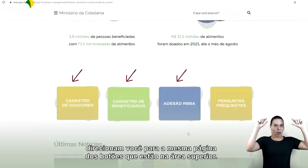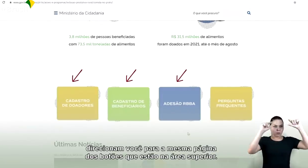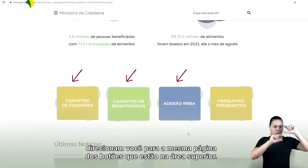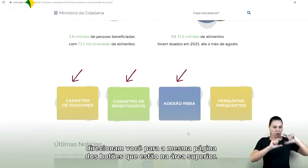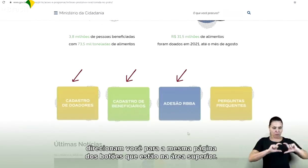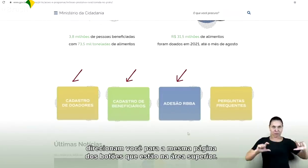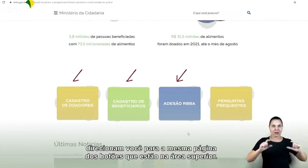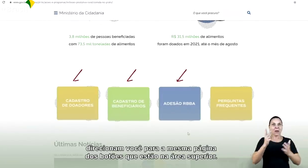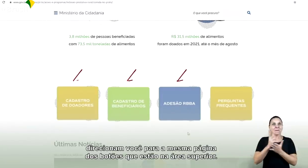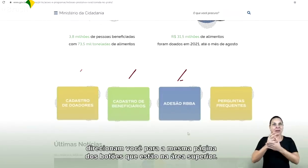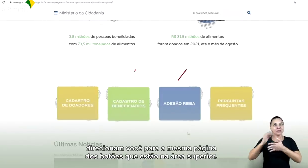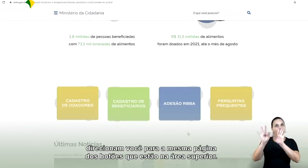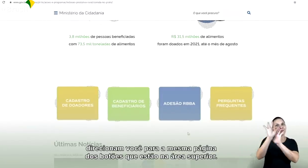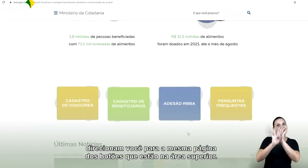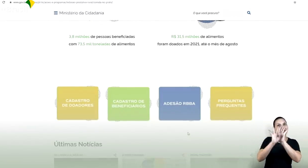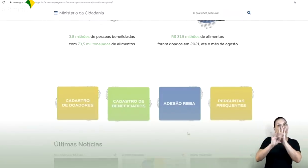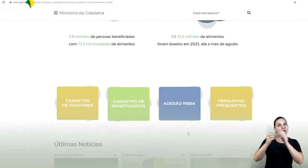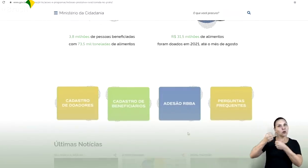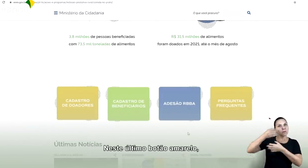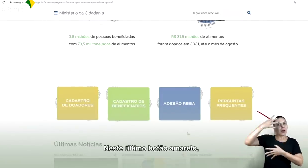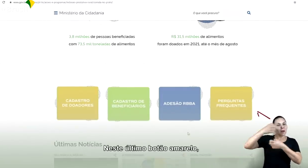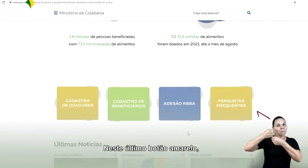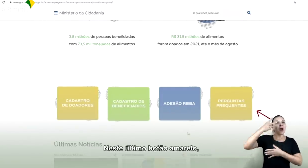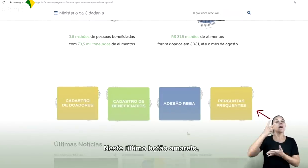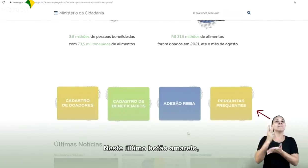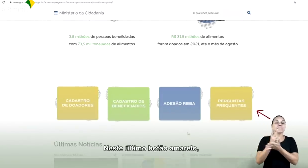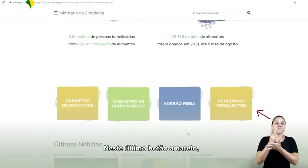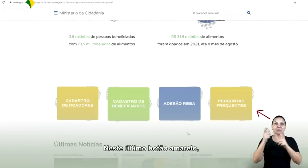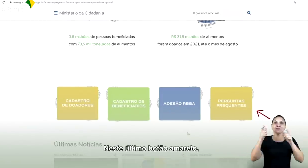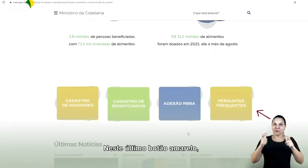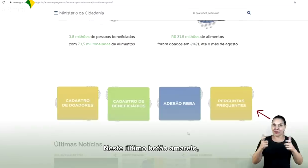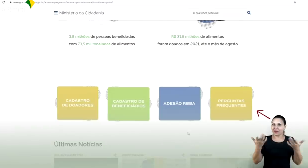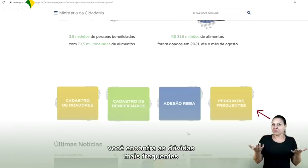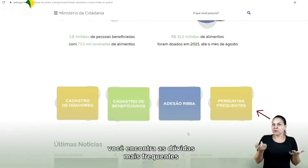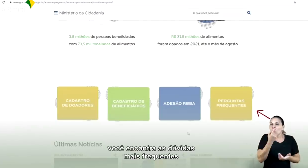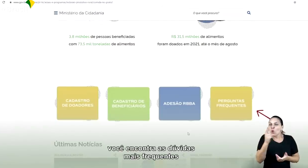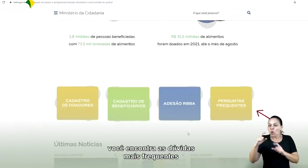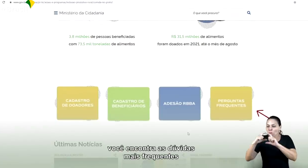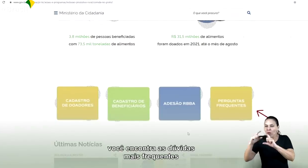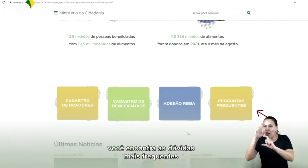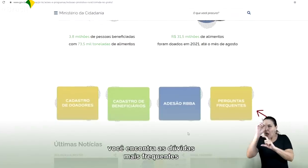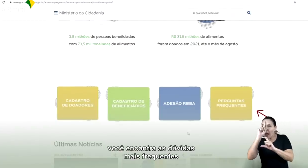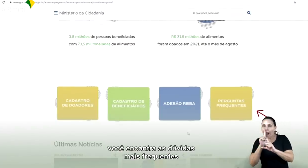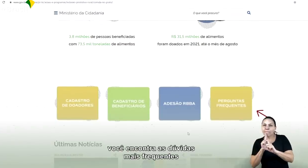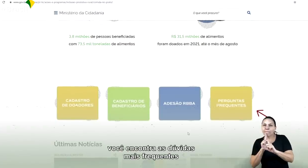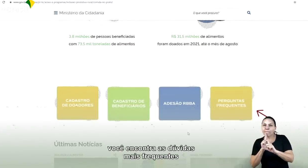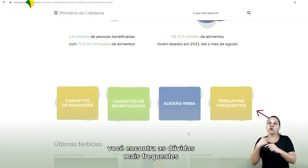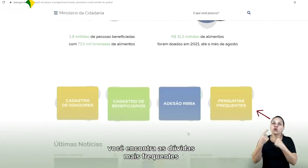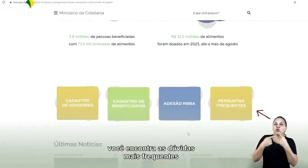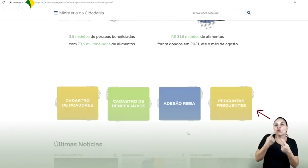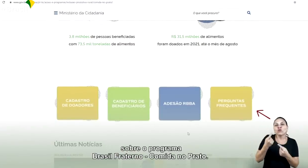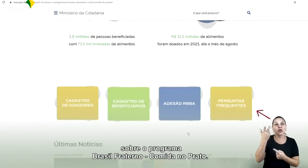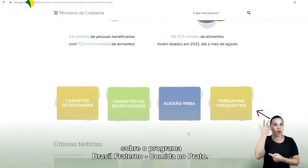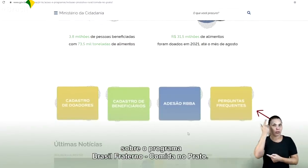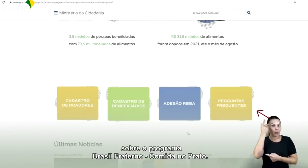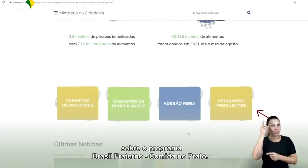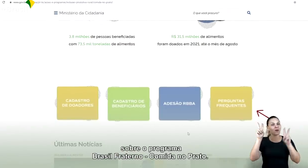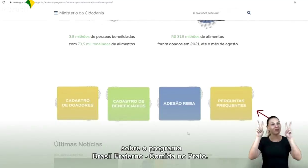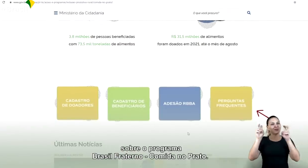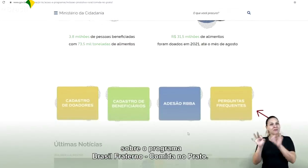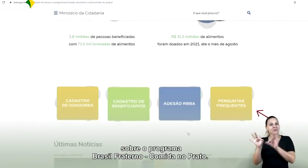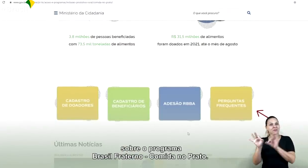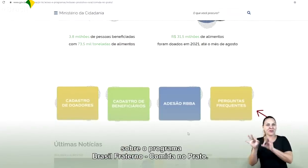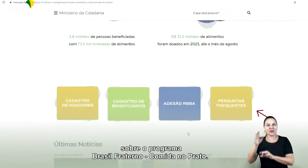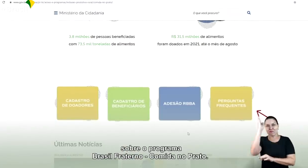botões que estão na área superior. Neste último botão amarelo, você encontra as dúvidas mais frequentes sobre o programa